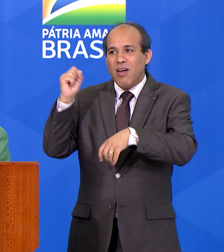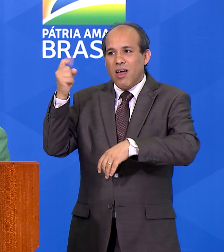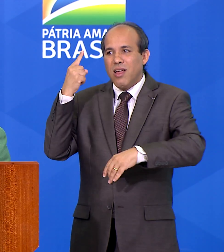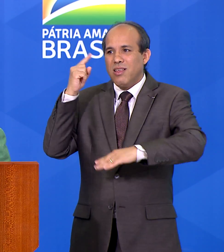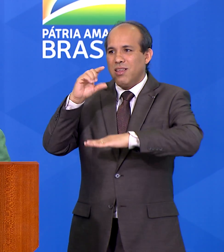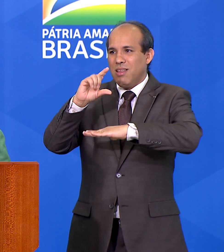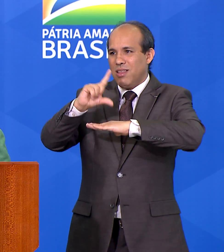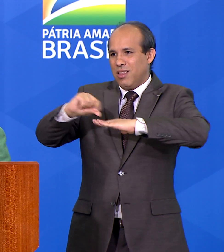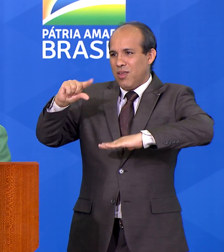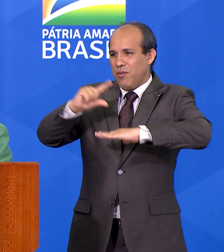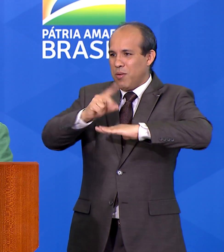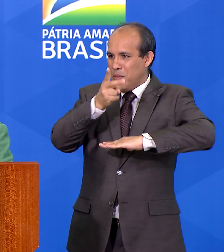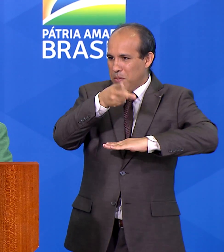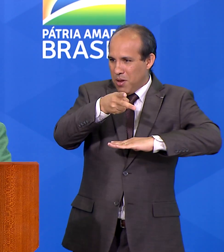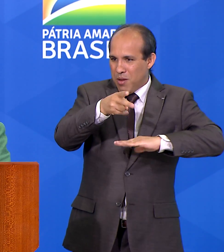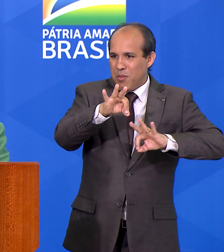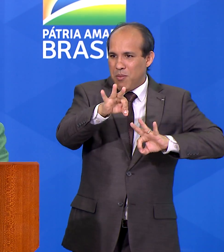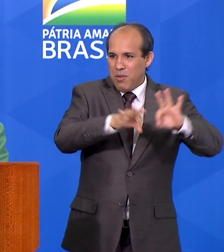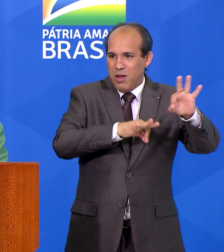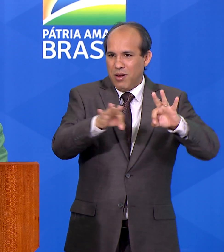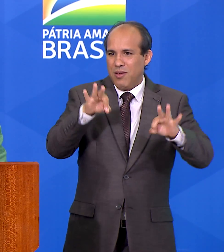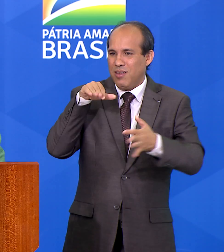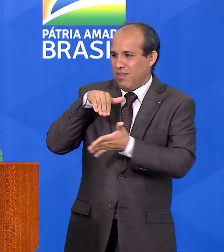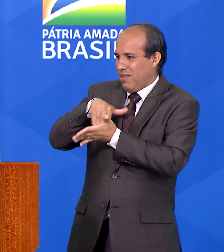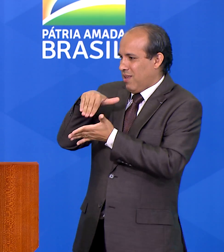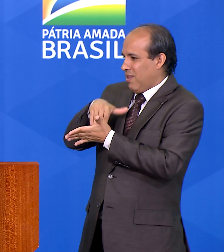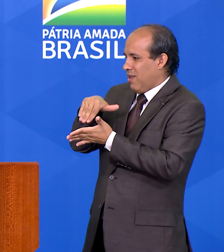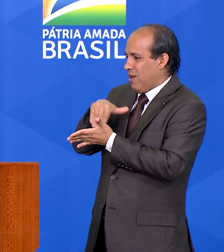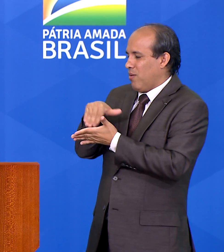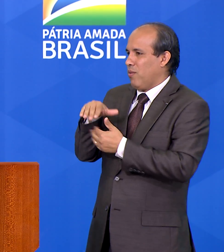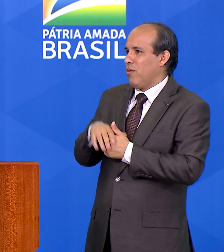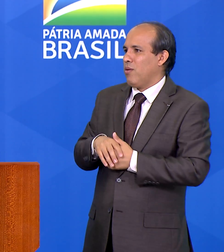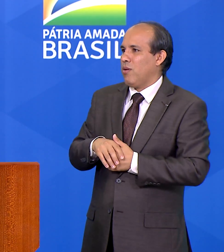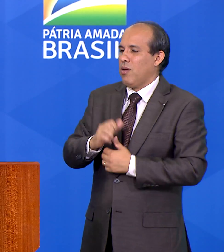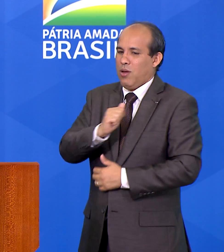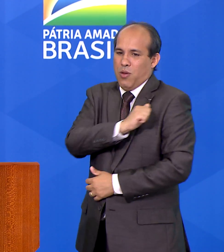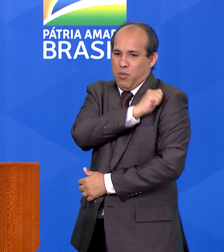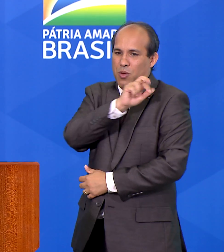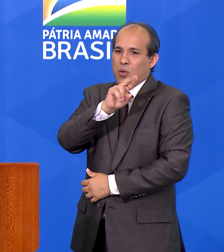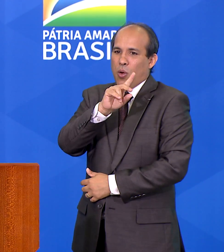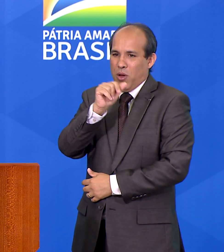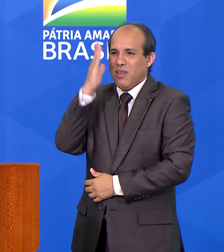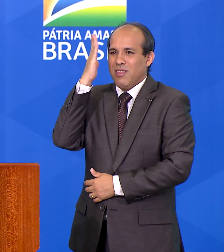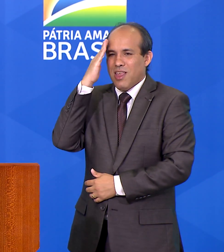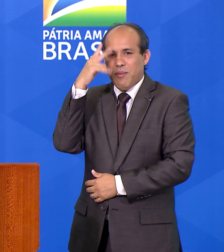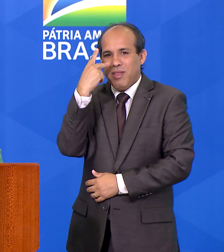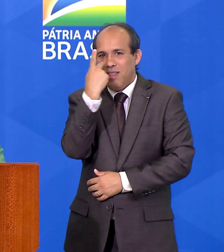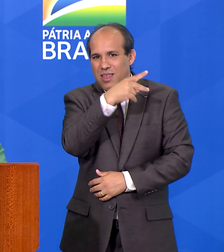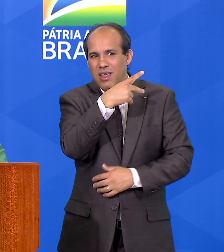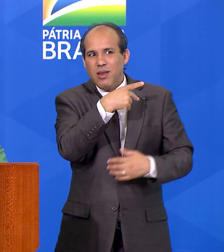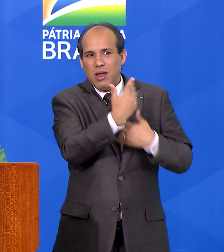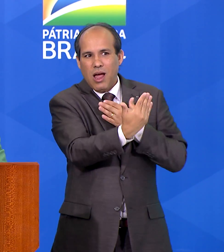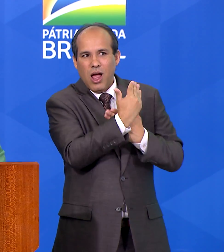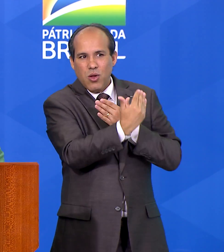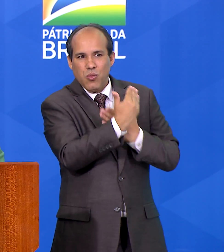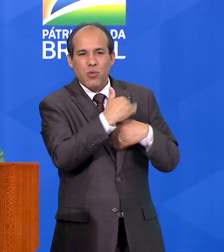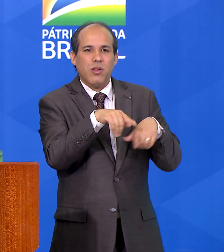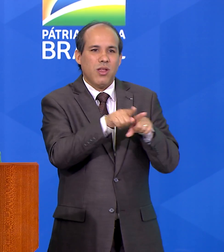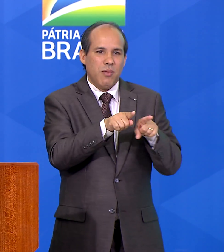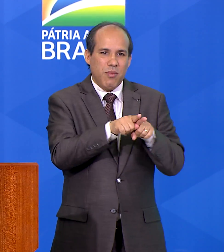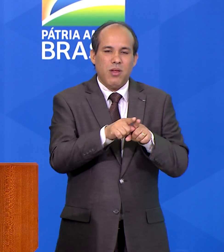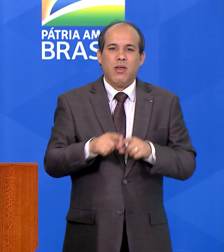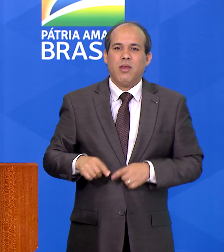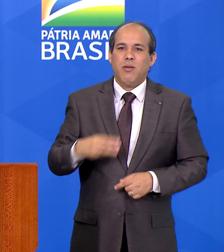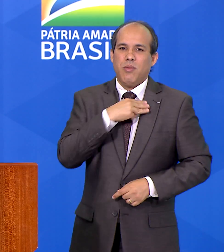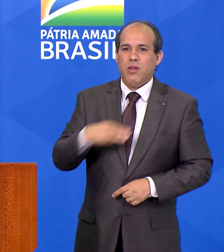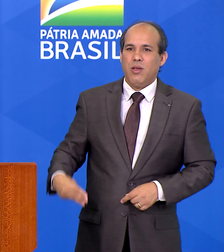deste plano, secretário Almirante Rocha, ministro da Economia, meu querido